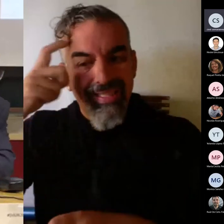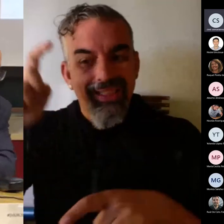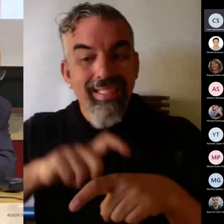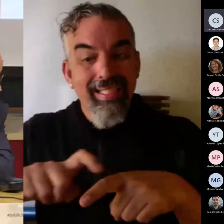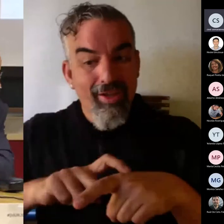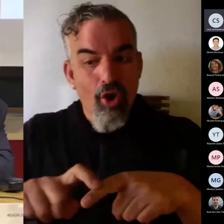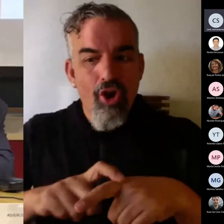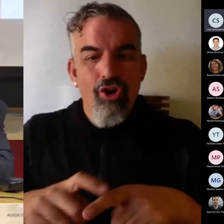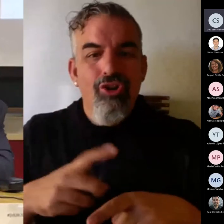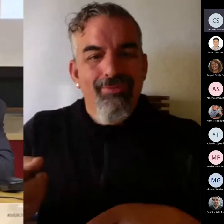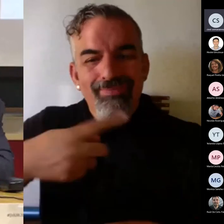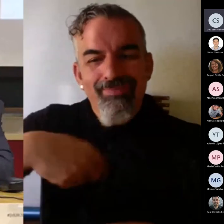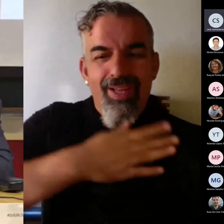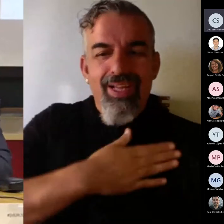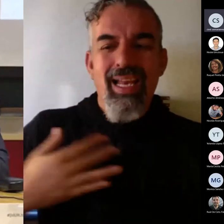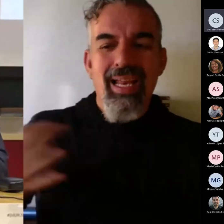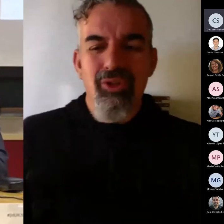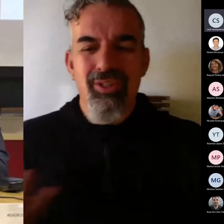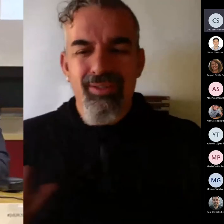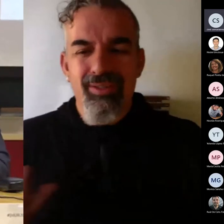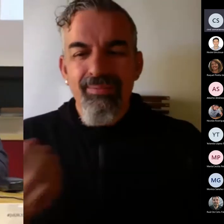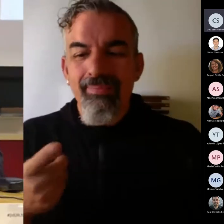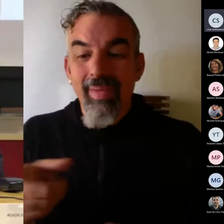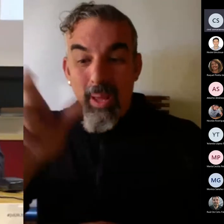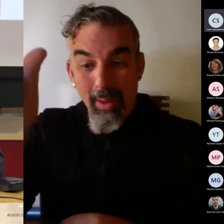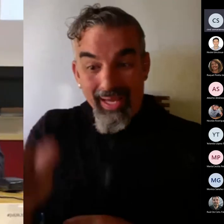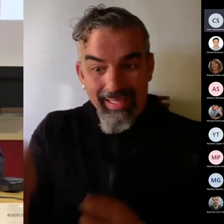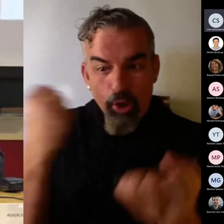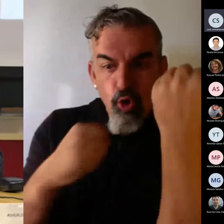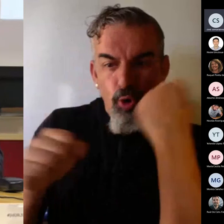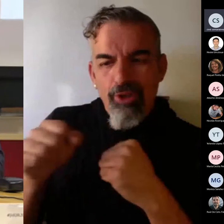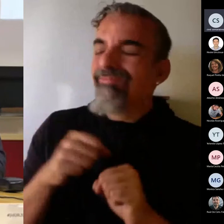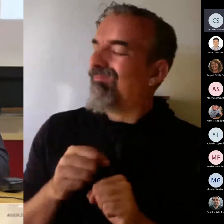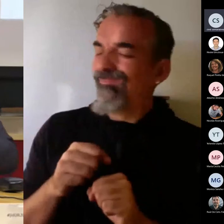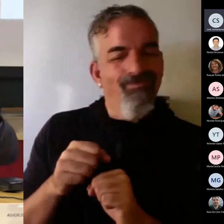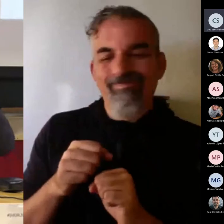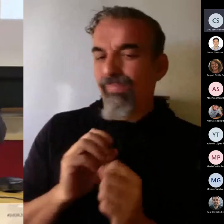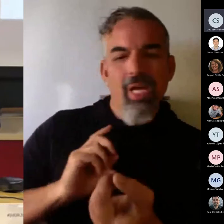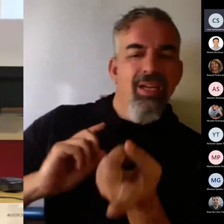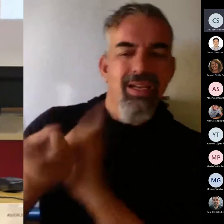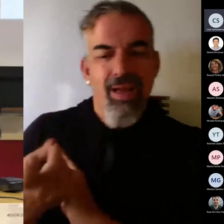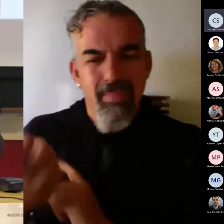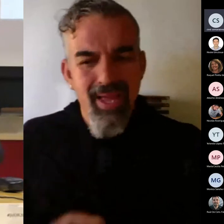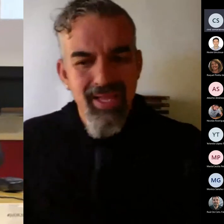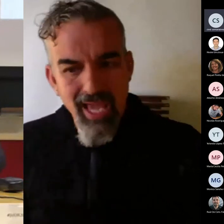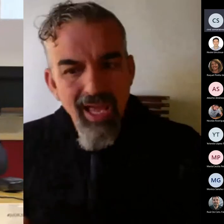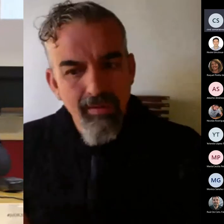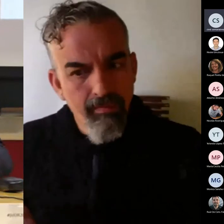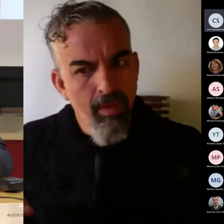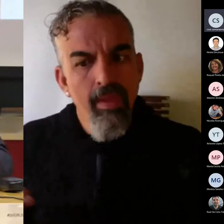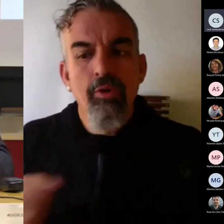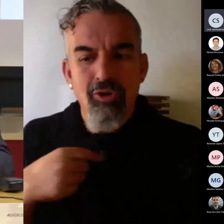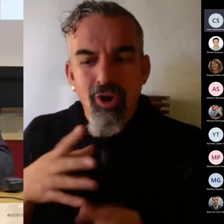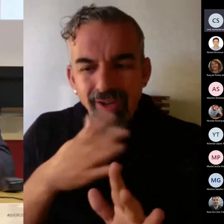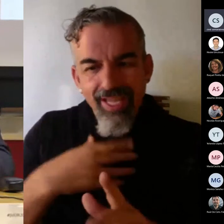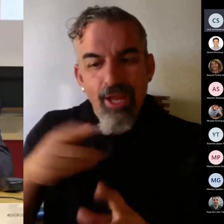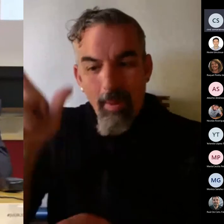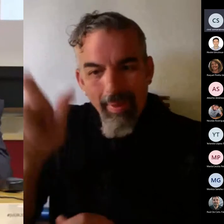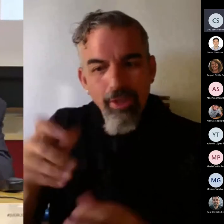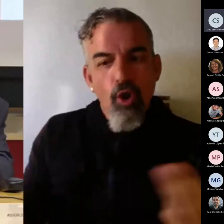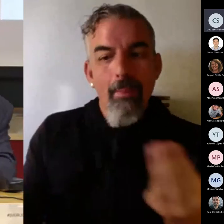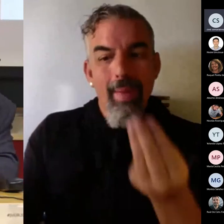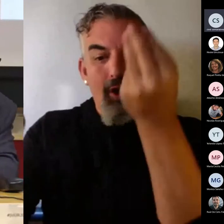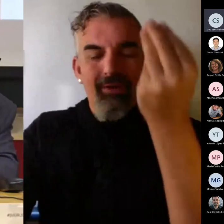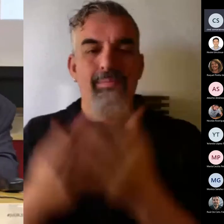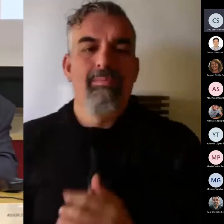pretendemos, Francisco, pretendemos cambiar el comportamiento de la gente. Debemos mejorar y cambiar el comportamiento de la gente. Pues